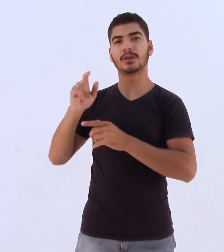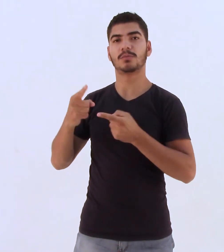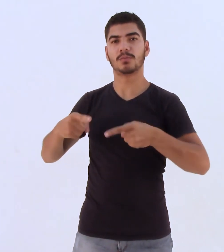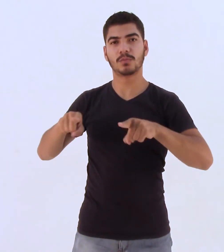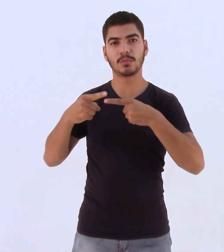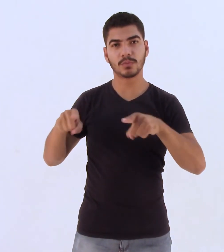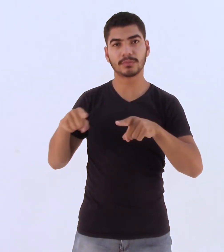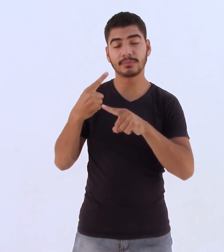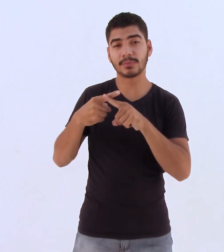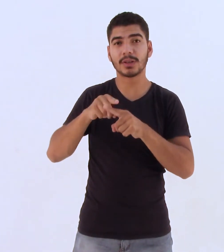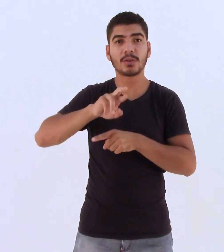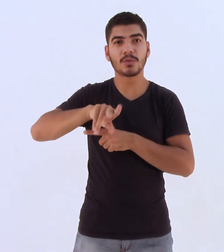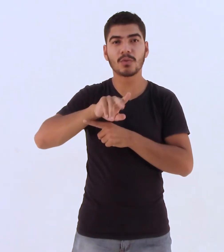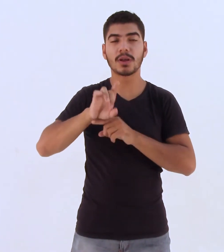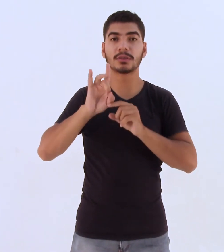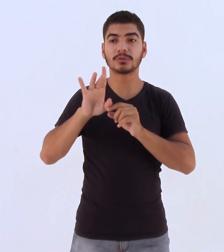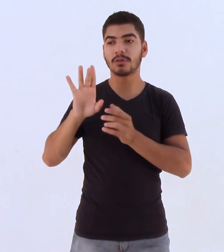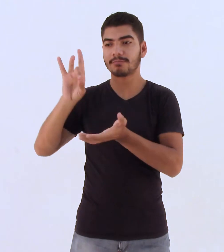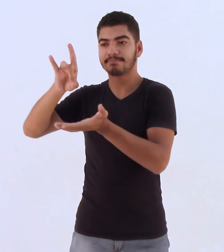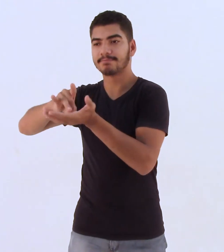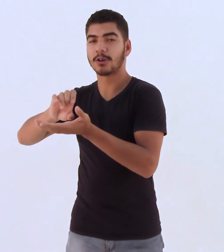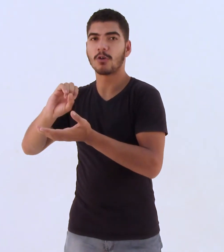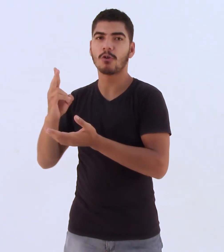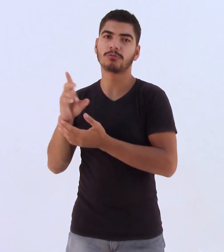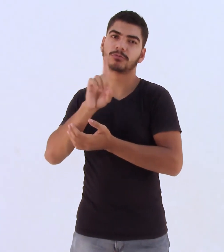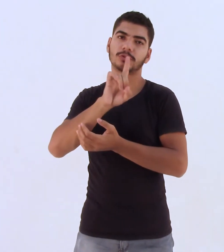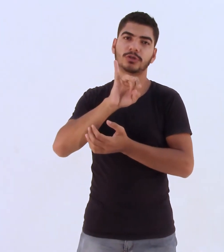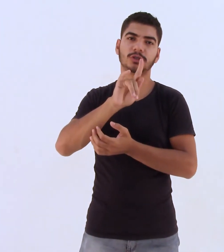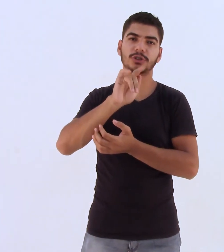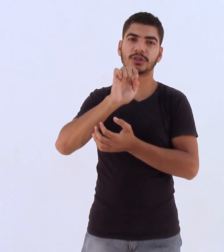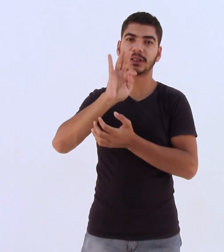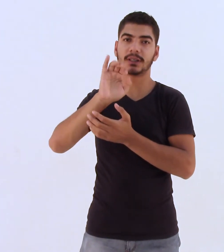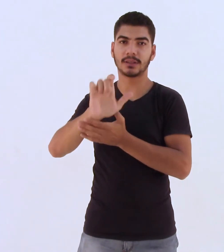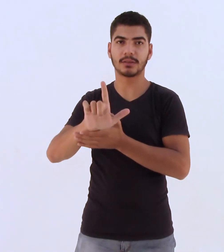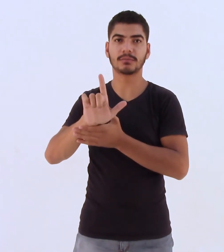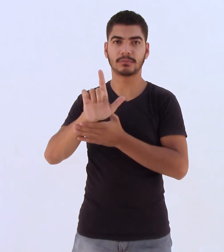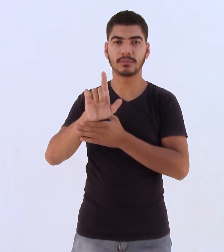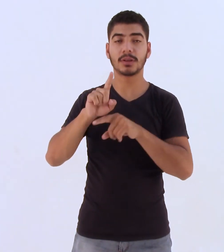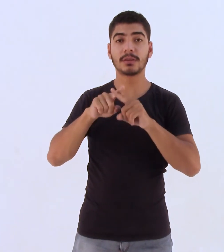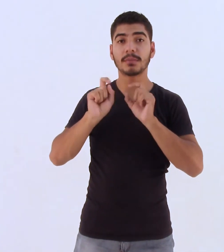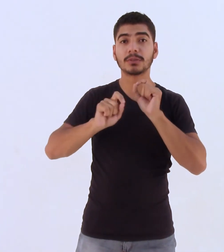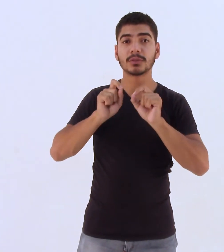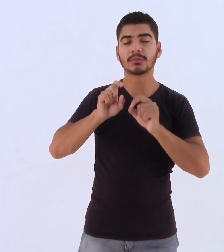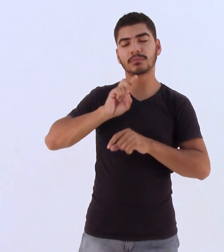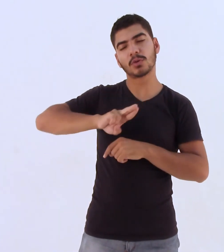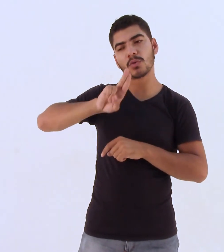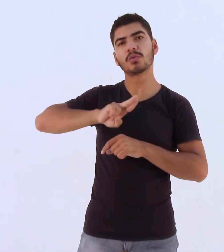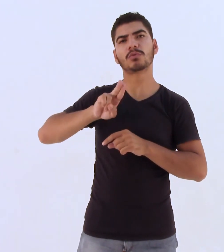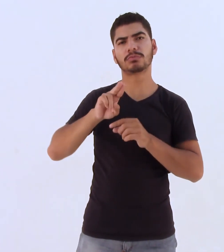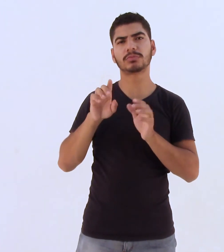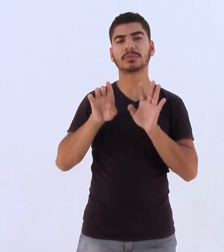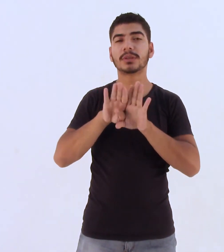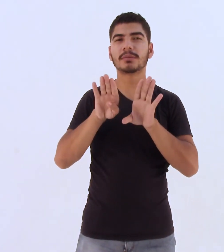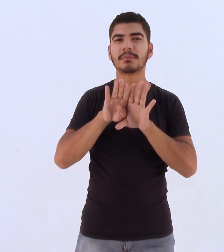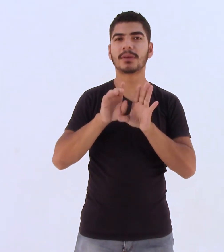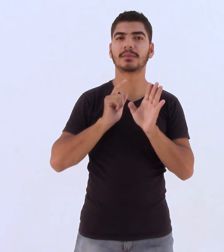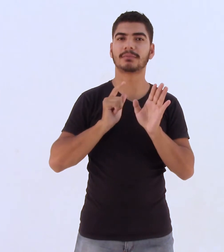não se trata de ser mídia física ou digital. Ao contrário, Rodrigo conta ser usuário de ferramentas como Spotify e que são